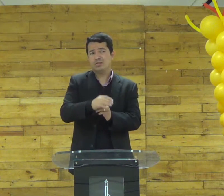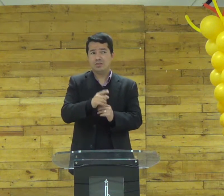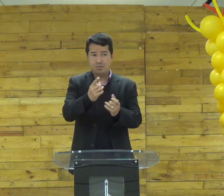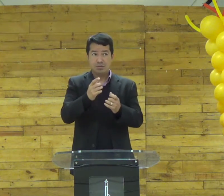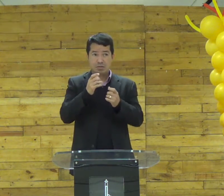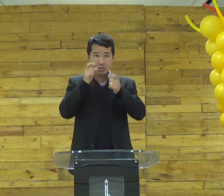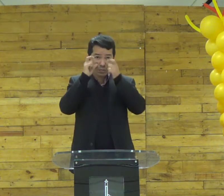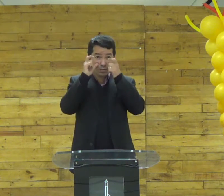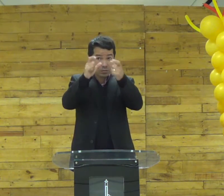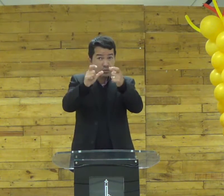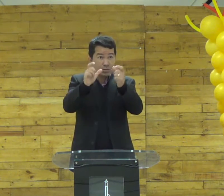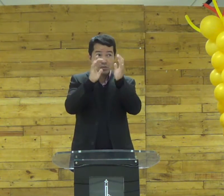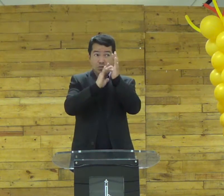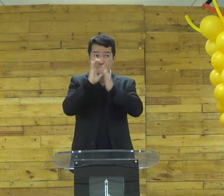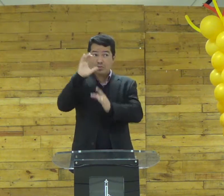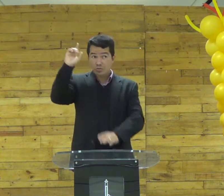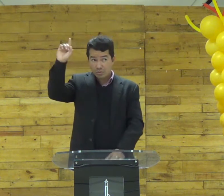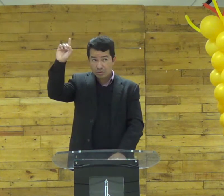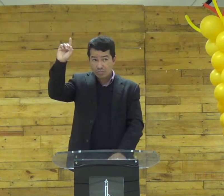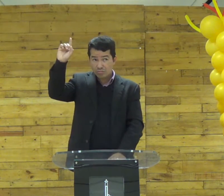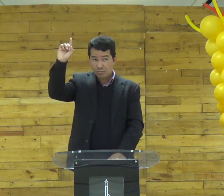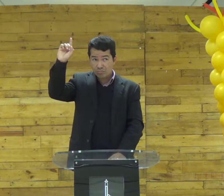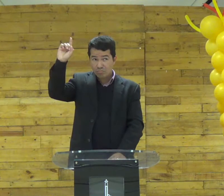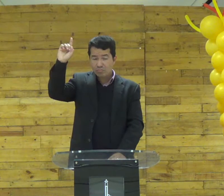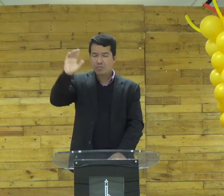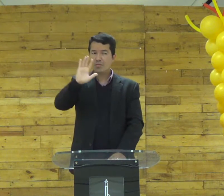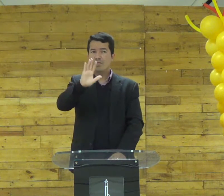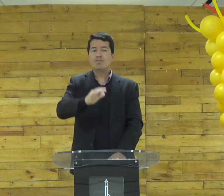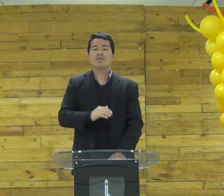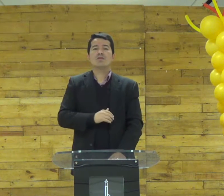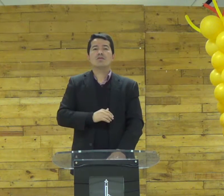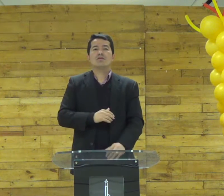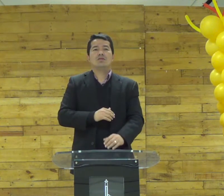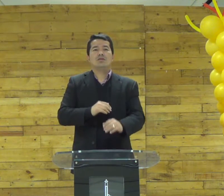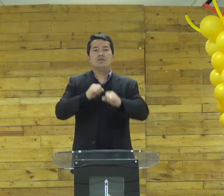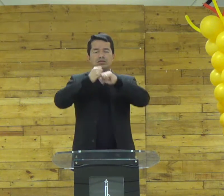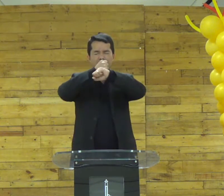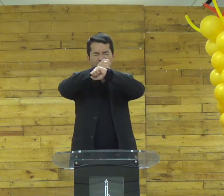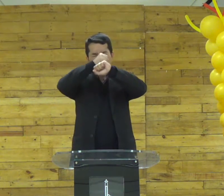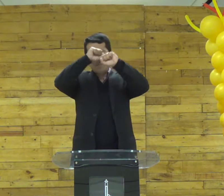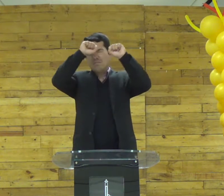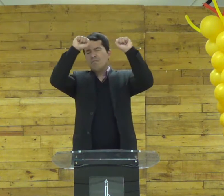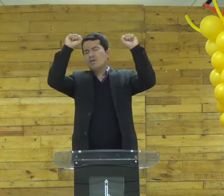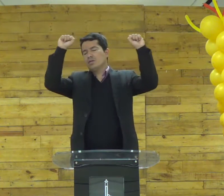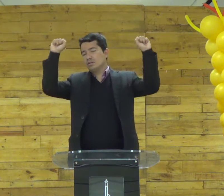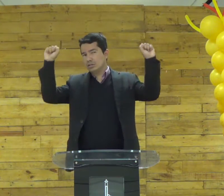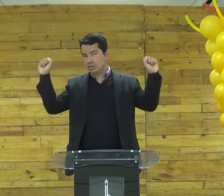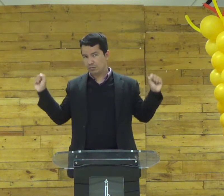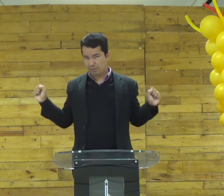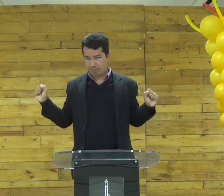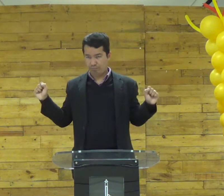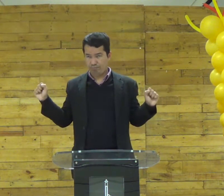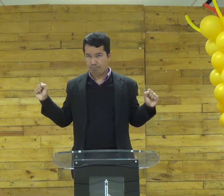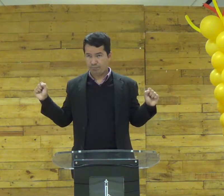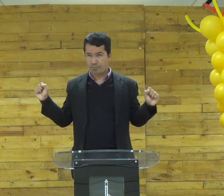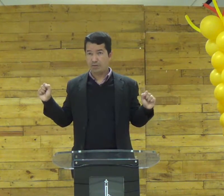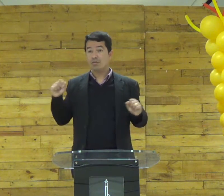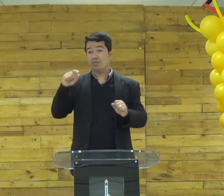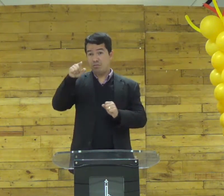precisa de um conselho e você quer seguir Jesus mesmo quando você acordar faz o seguinte